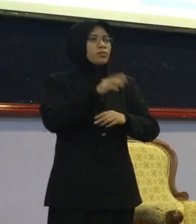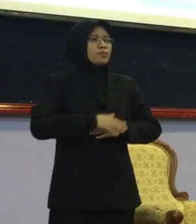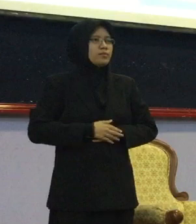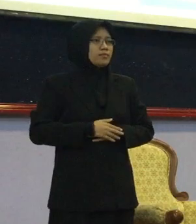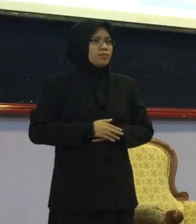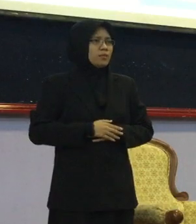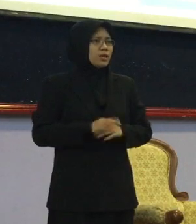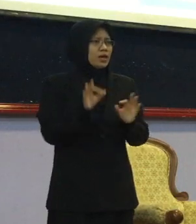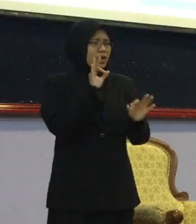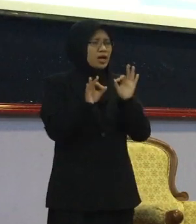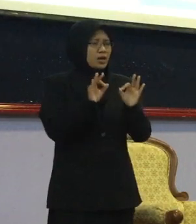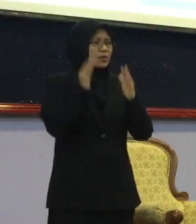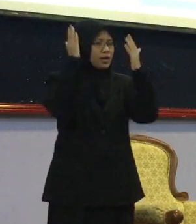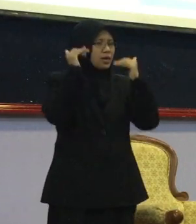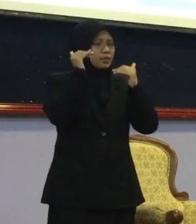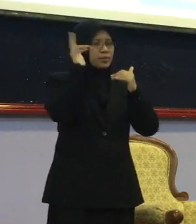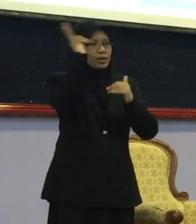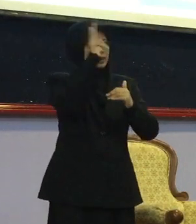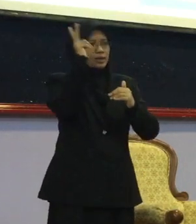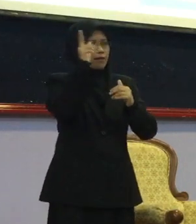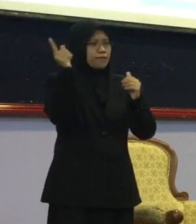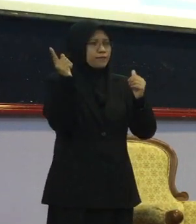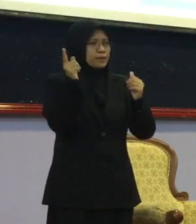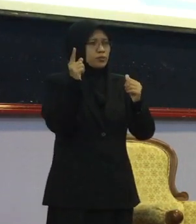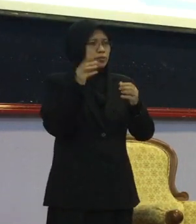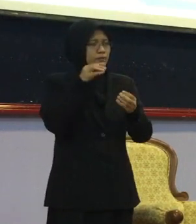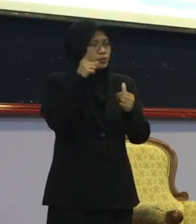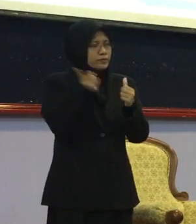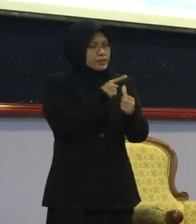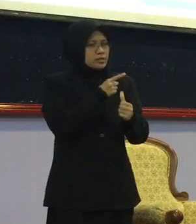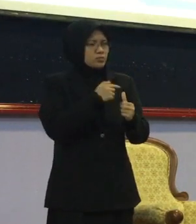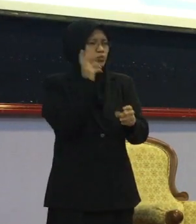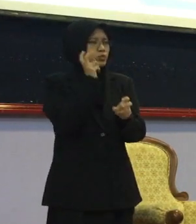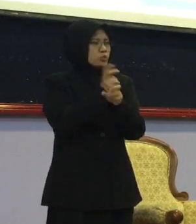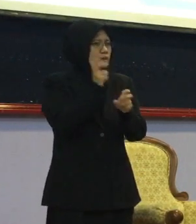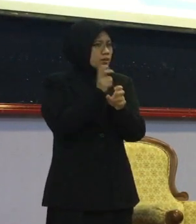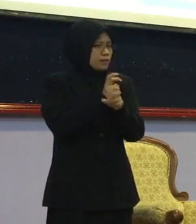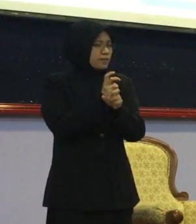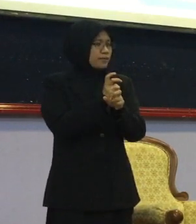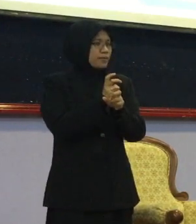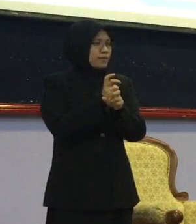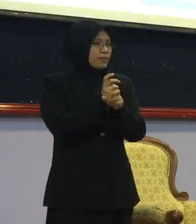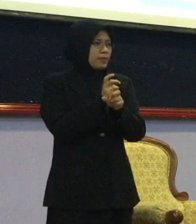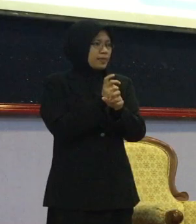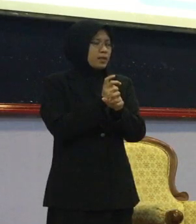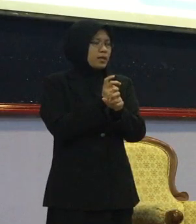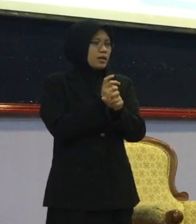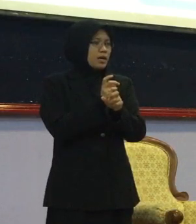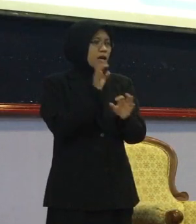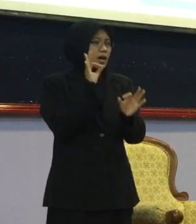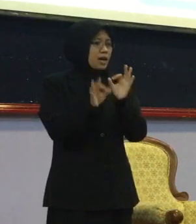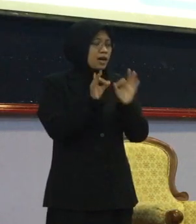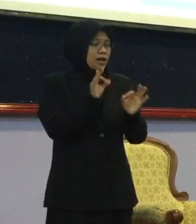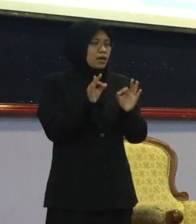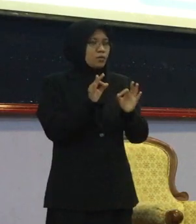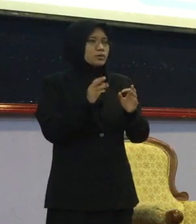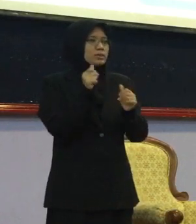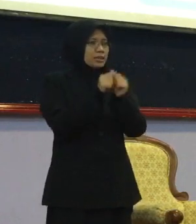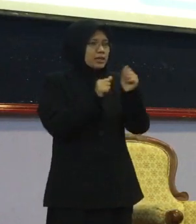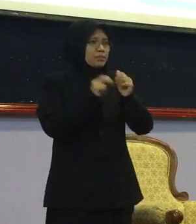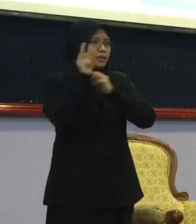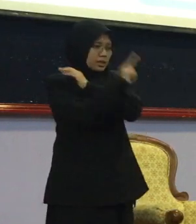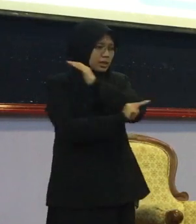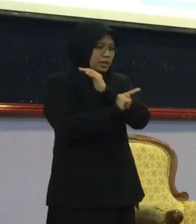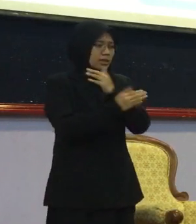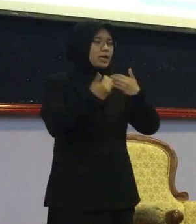Macam mana nak tengok Pemantauan dan sebagainya Kalau Perdana Menteri pun Adanya punya Ahli Esko ni Nak jaga Parlimen Dan ada adunnya Nak